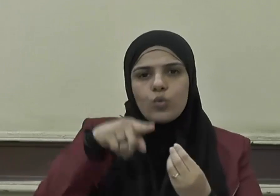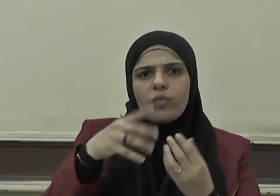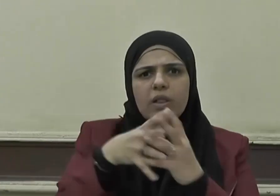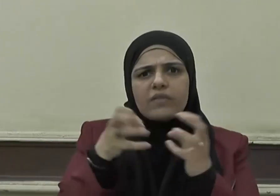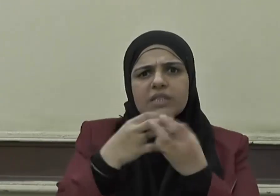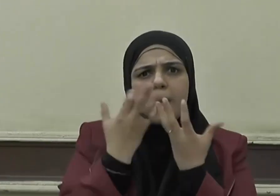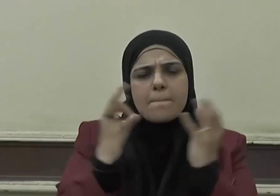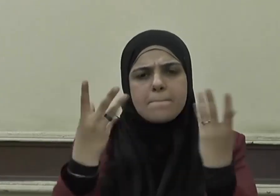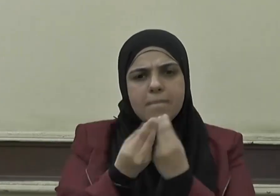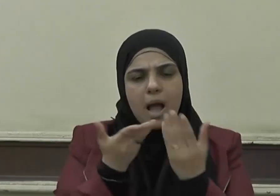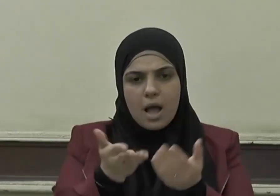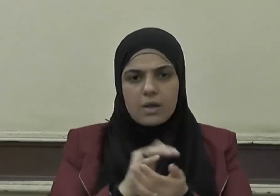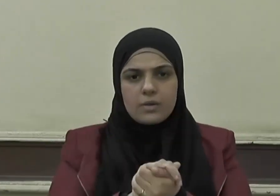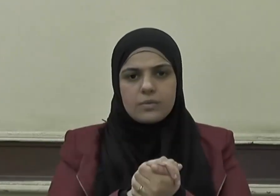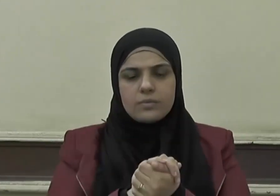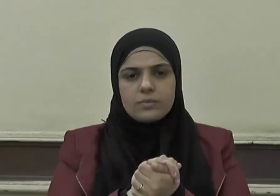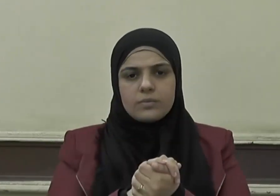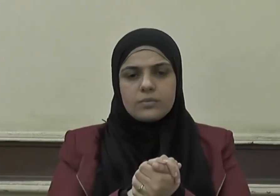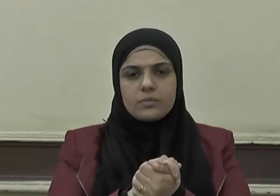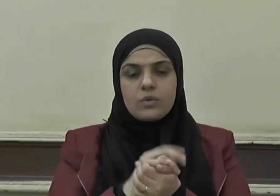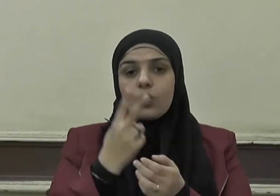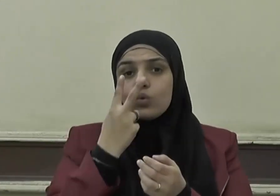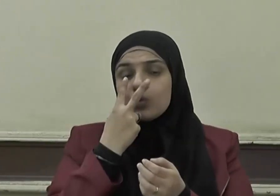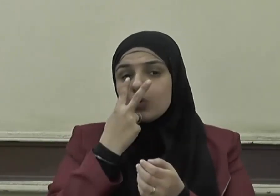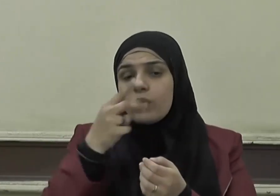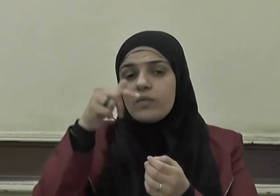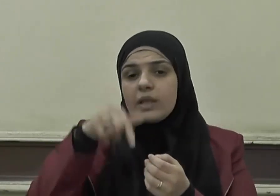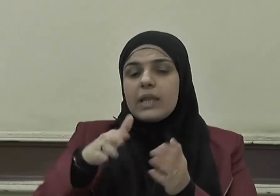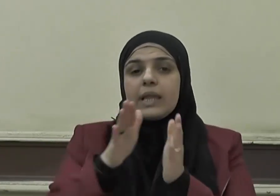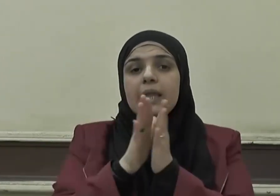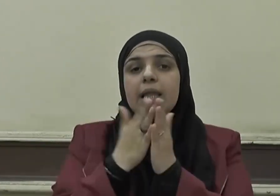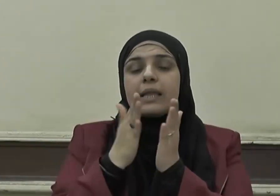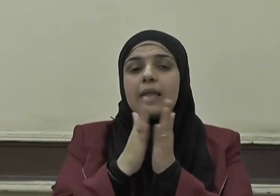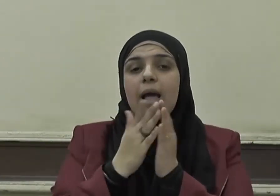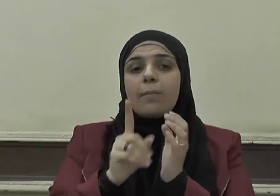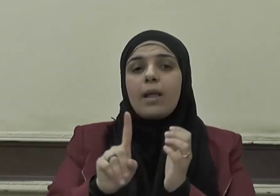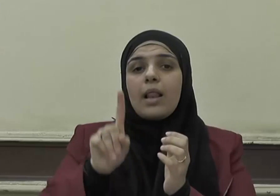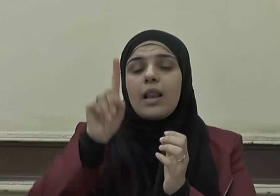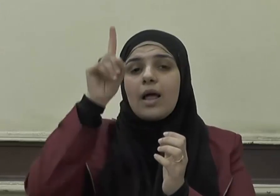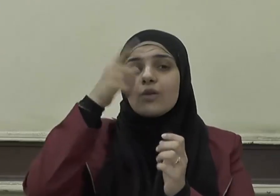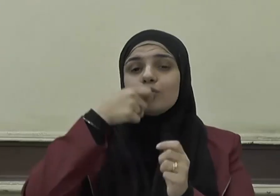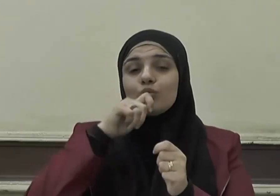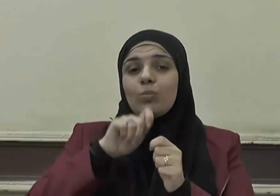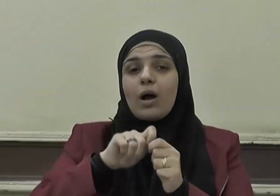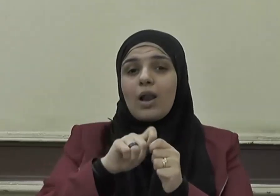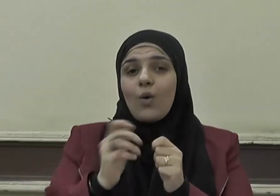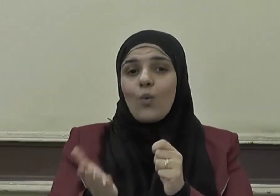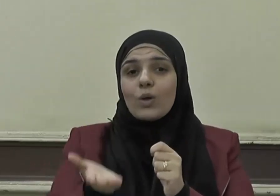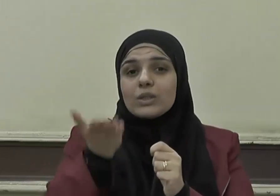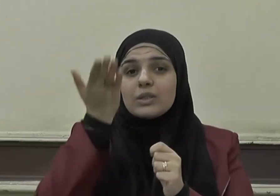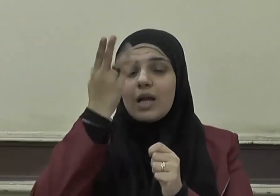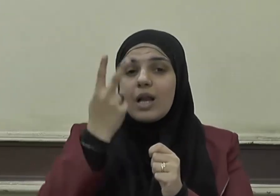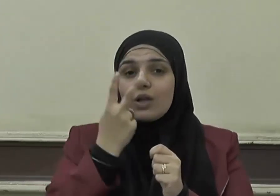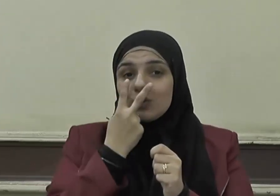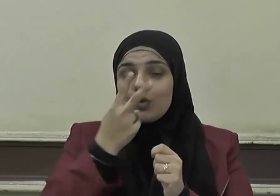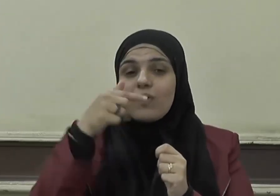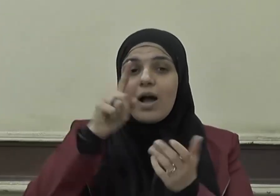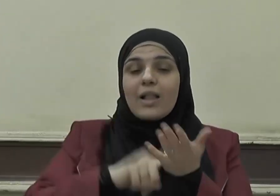والمتدبر لكتاب الله عز وجل يجد أن الله سبحانه